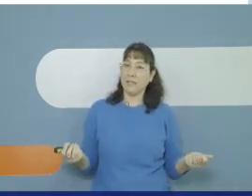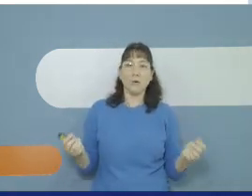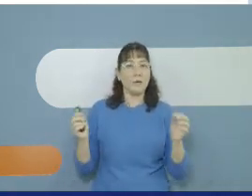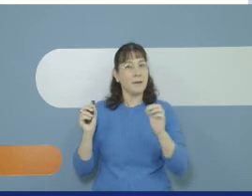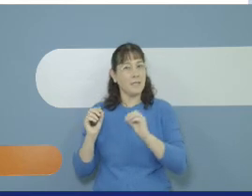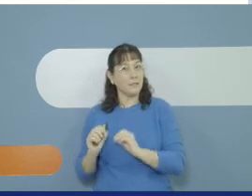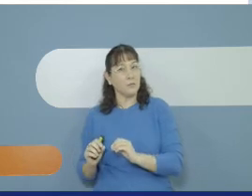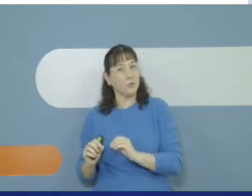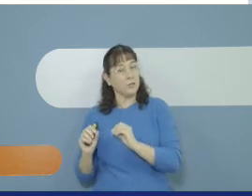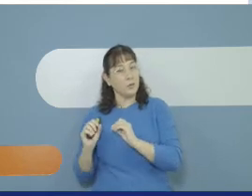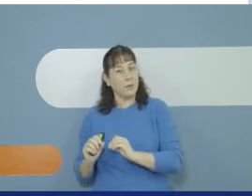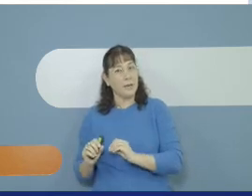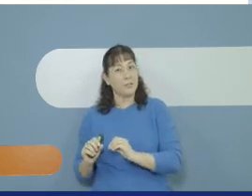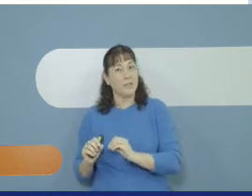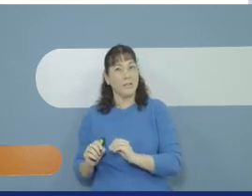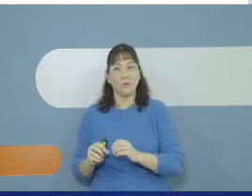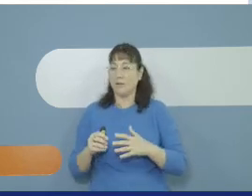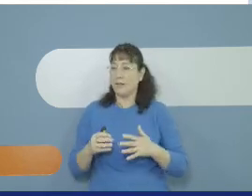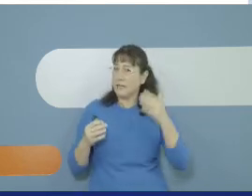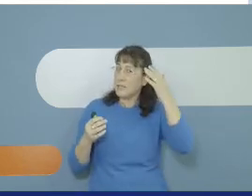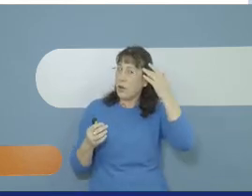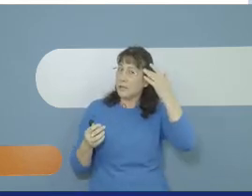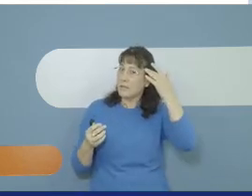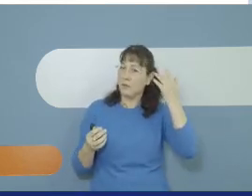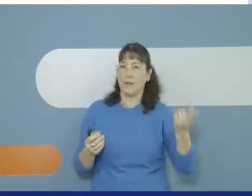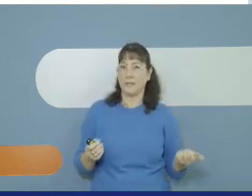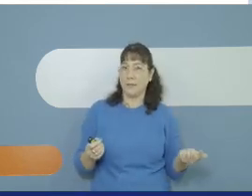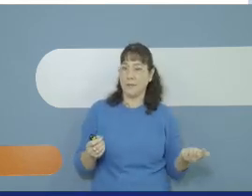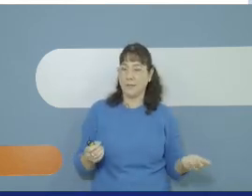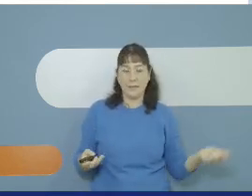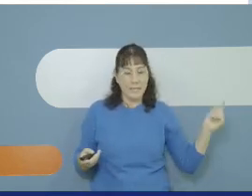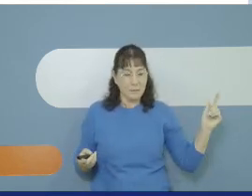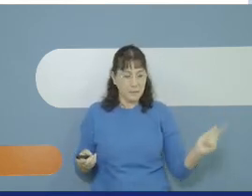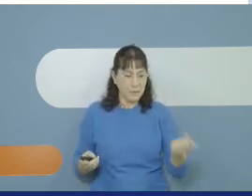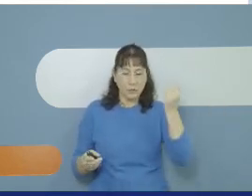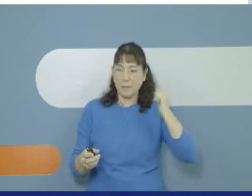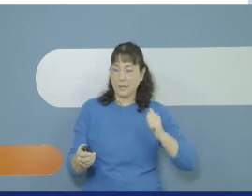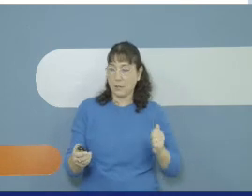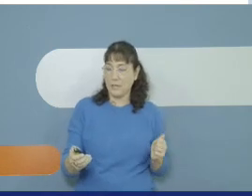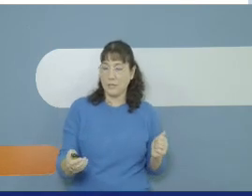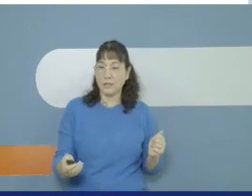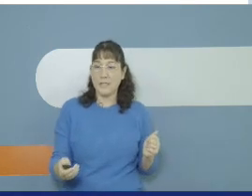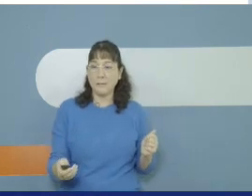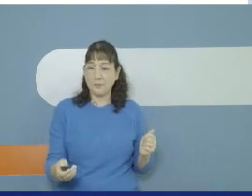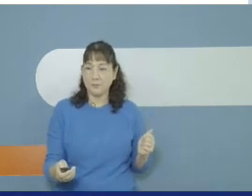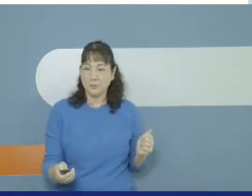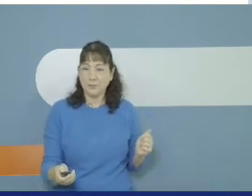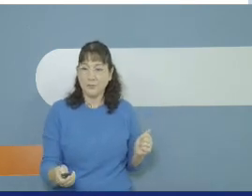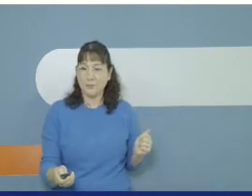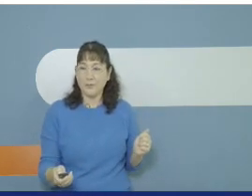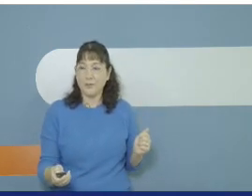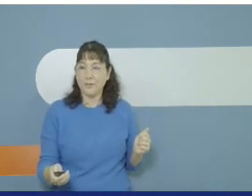סיפור אנחנו יכולים בעזרת התמונות, האיורים האלה שלנו לזכור את הסיפור ולספר אז מזמינה אתכם לנסות לעשות את זה